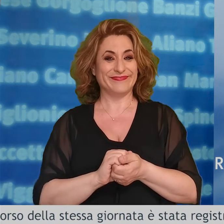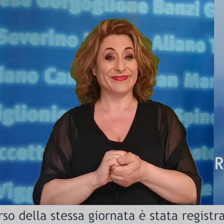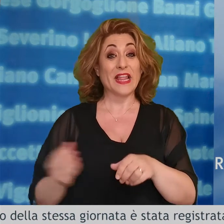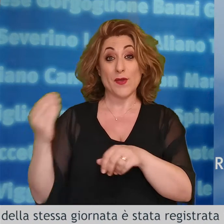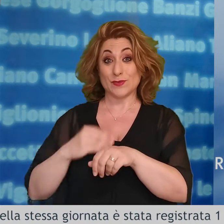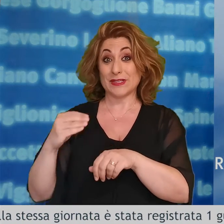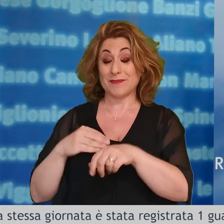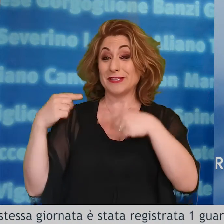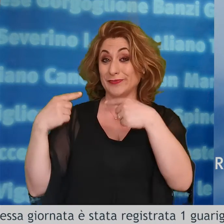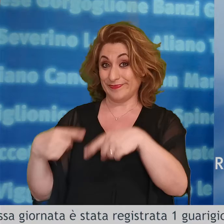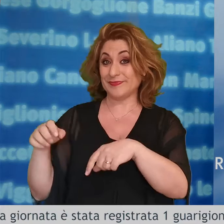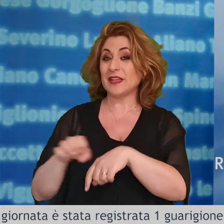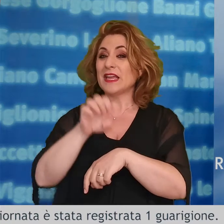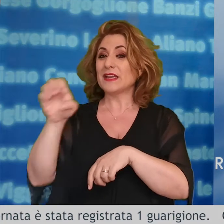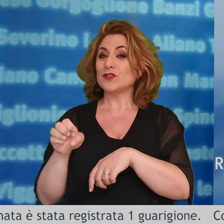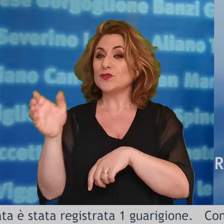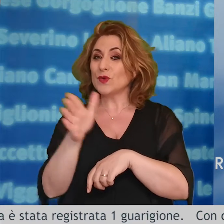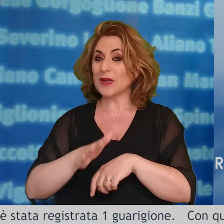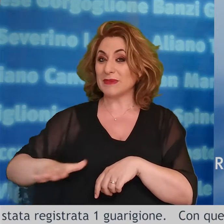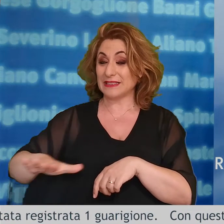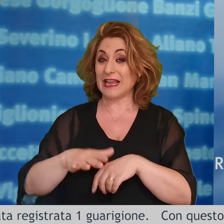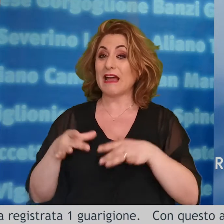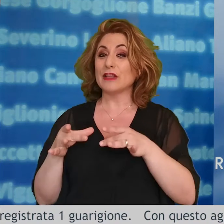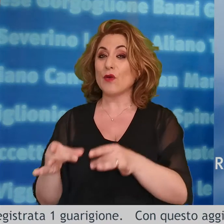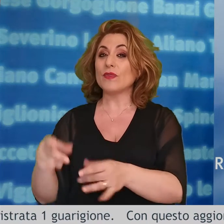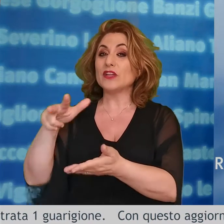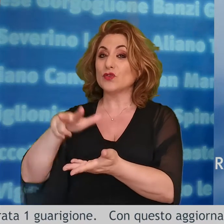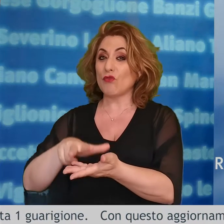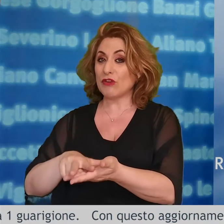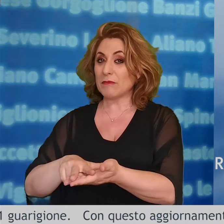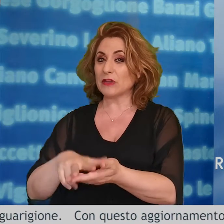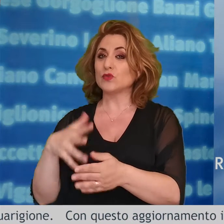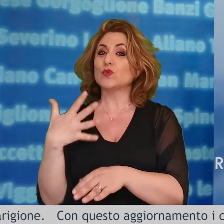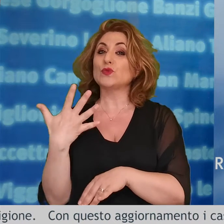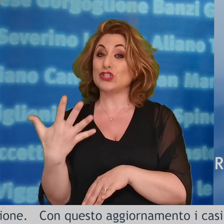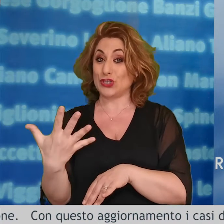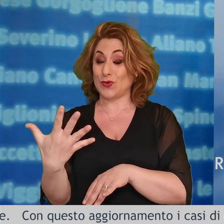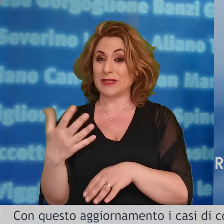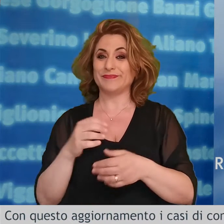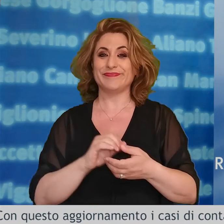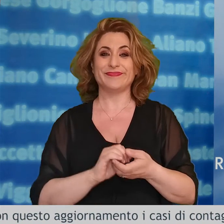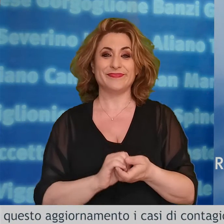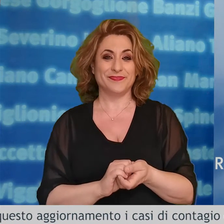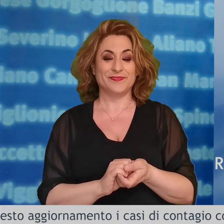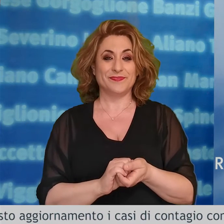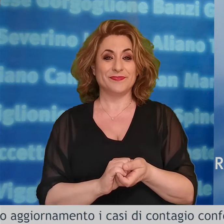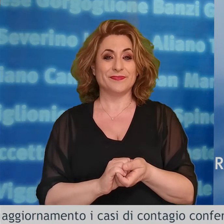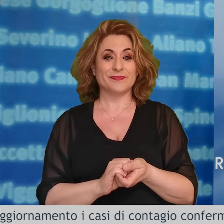Con questo aggiornamento i casi di contagio confermati in tutta la regione sono 5.